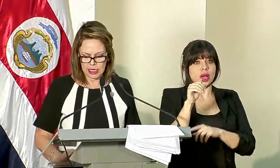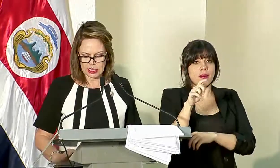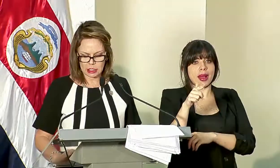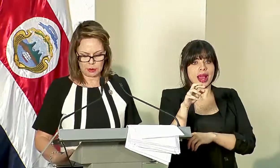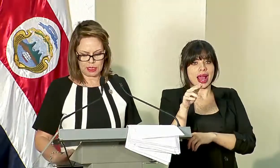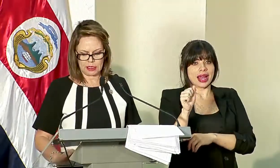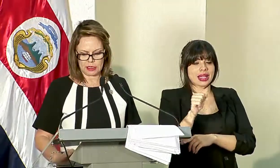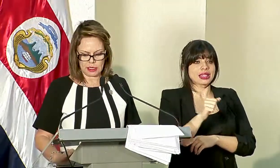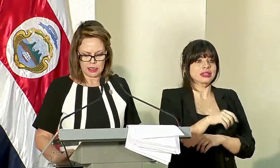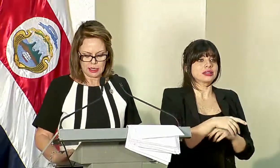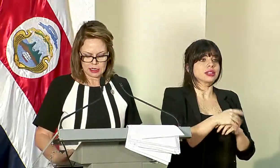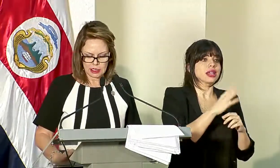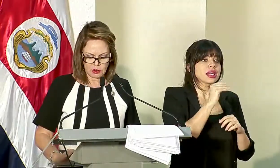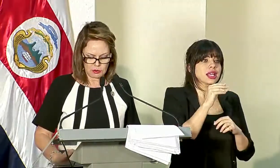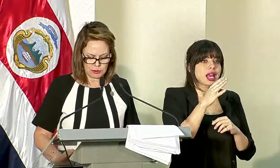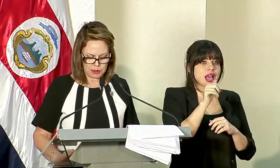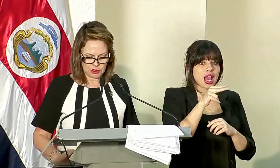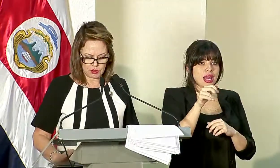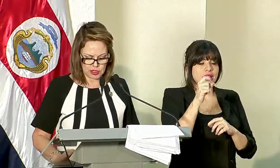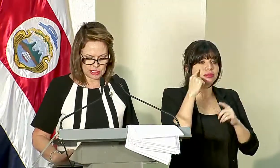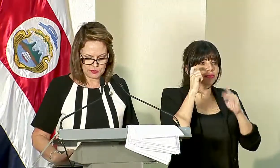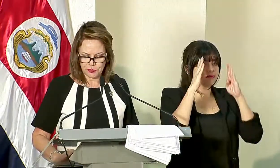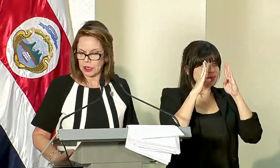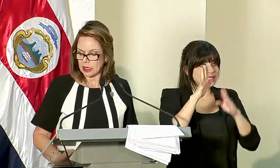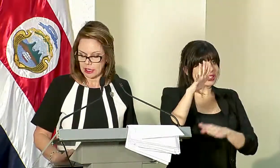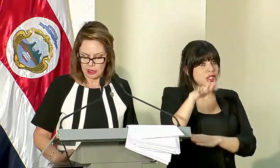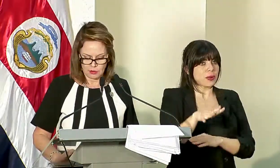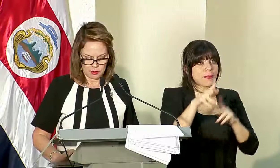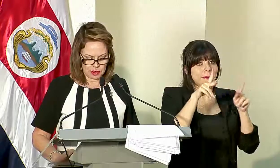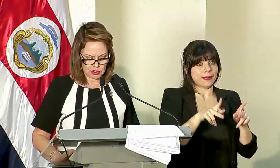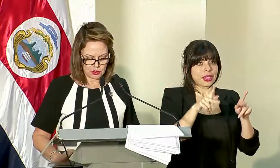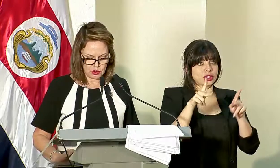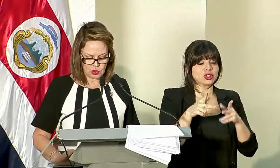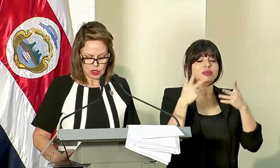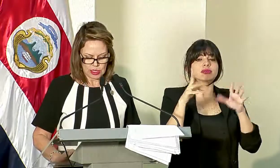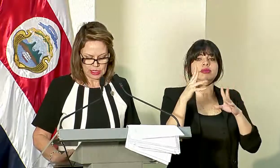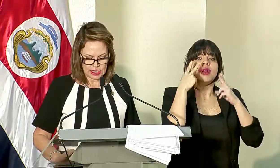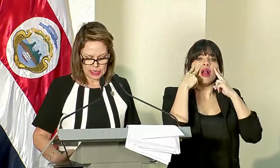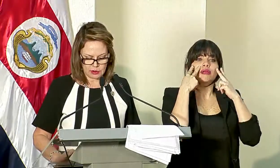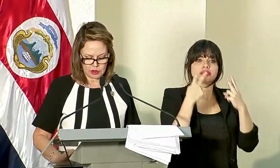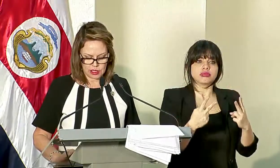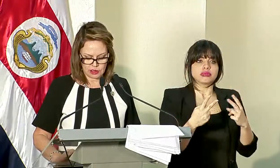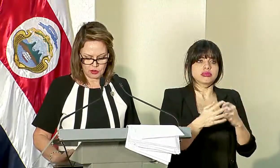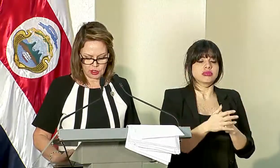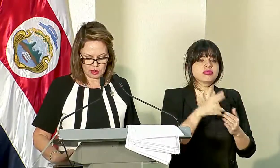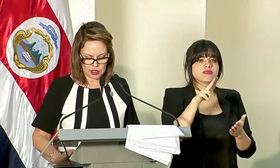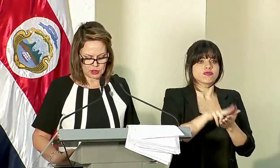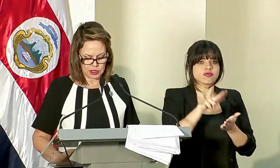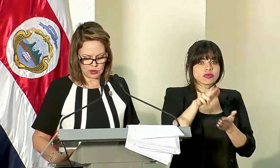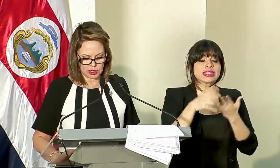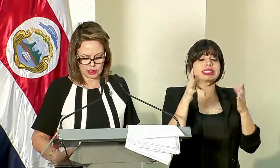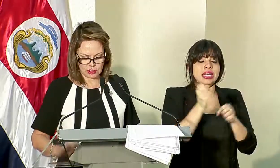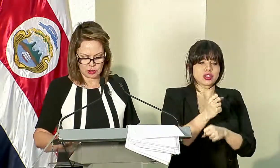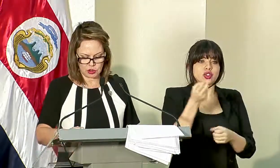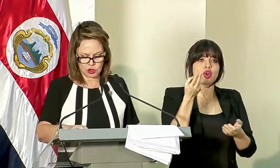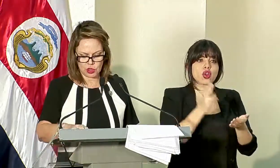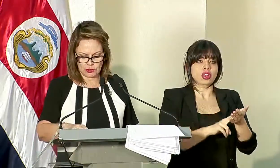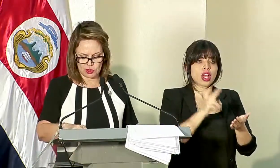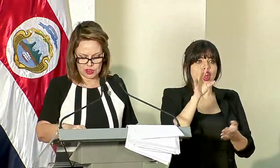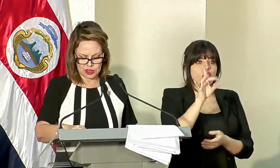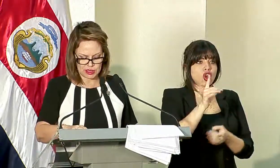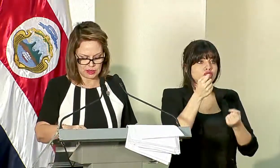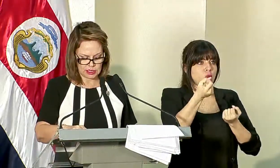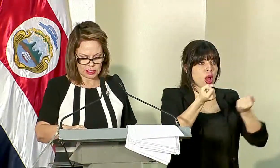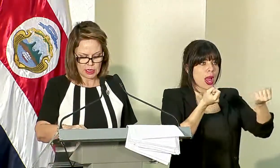y Cañas, para atender 5.000 personas. Hemos visto la contratación, hemos hecho la contratación de